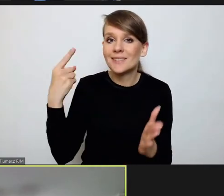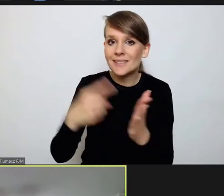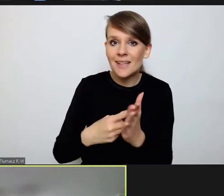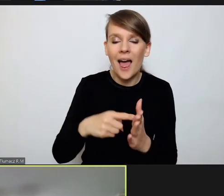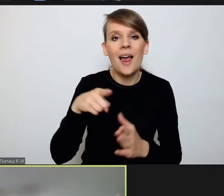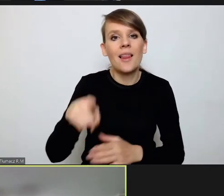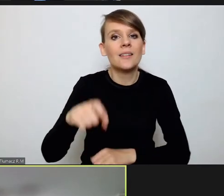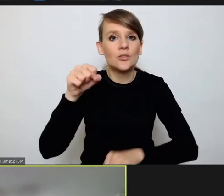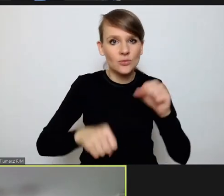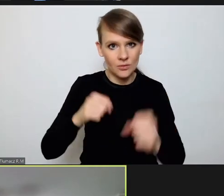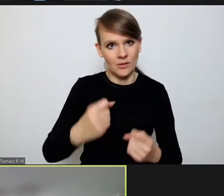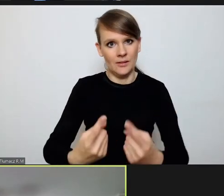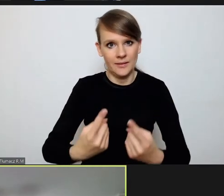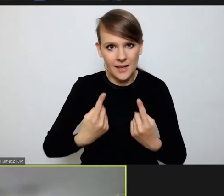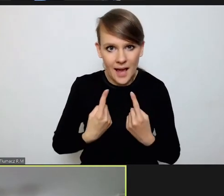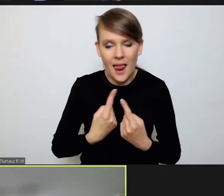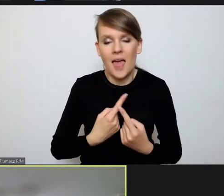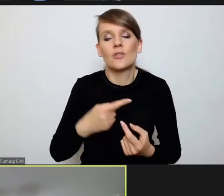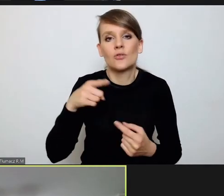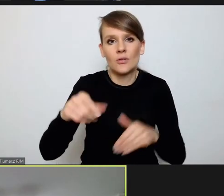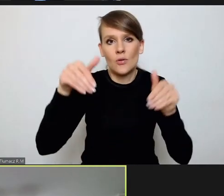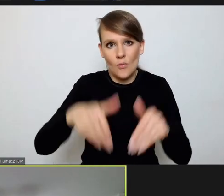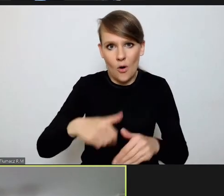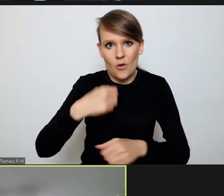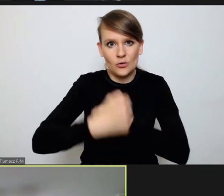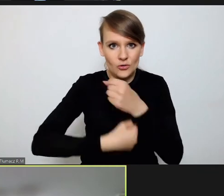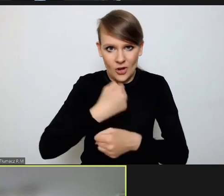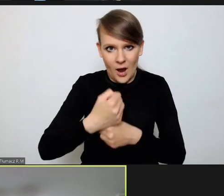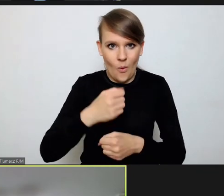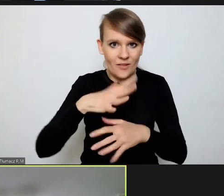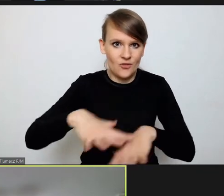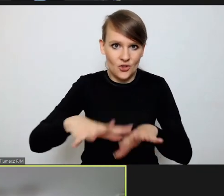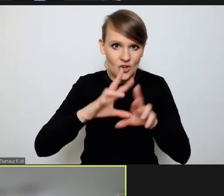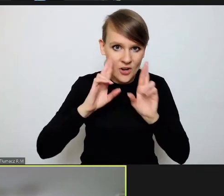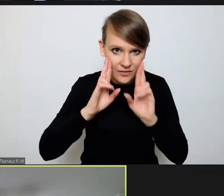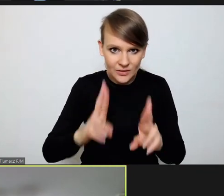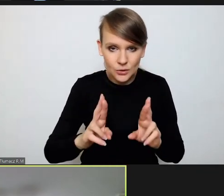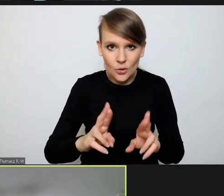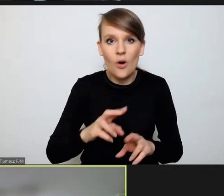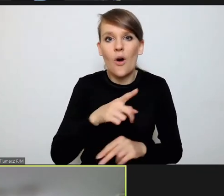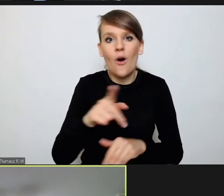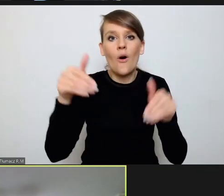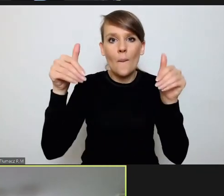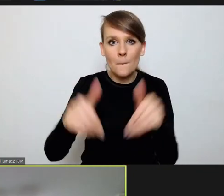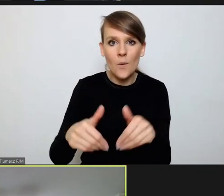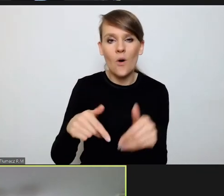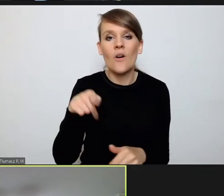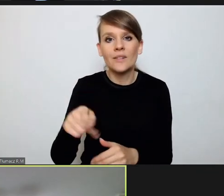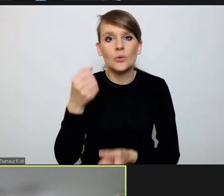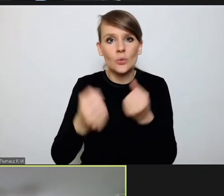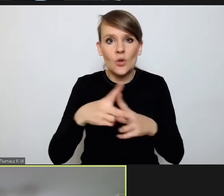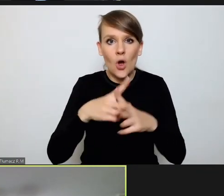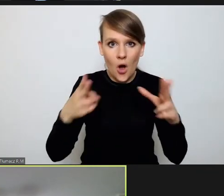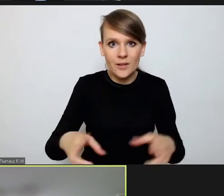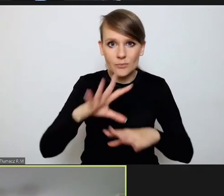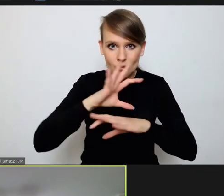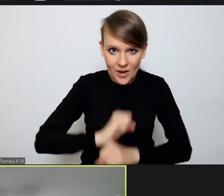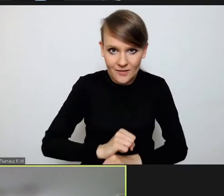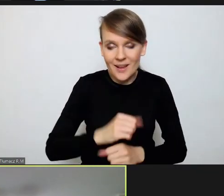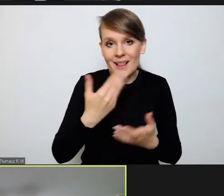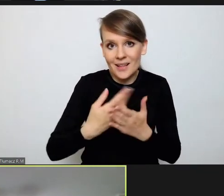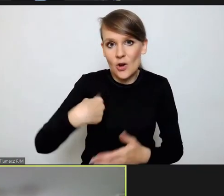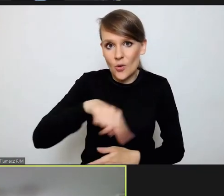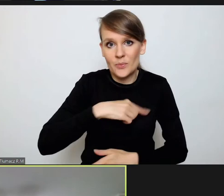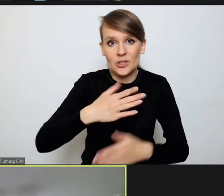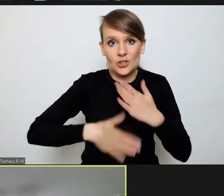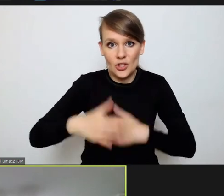sędziowi mogli funkcjonować w naszej rzeczywistości i mogli ten trudny okres przetrwać. Stąd bardzo się cieszymy,